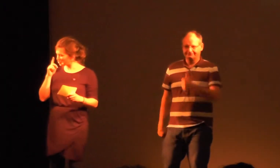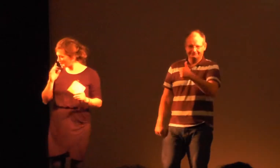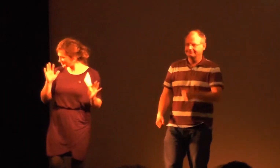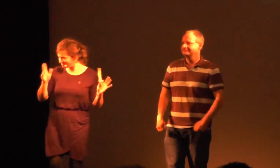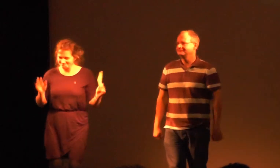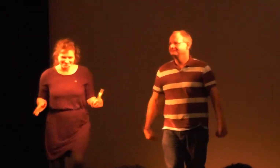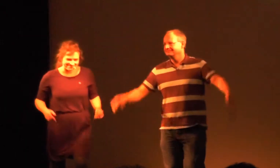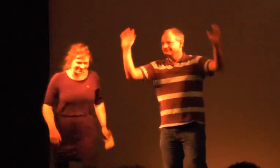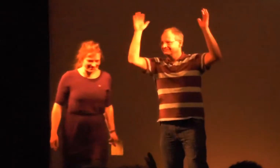Viel Spaß.